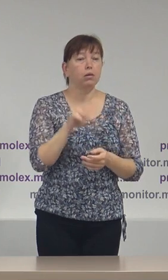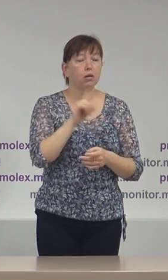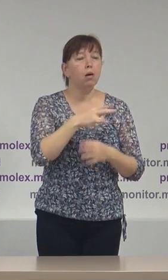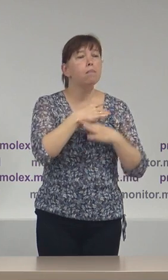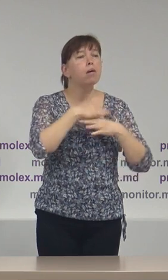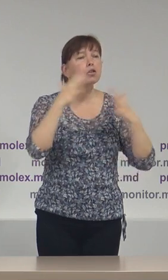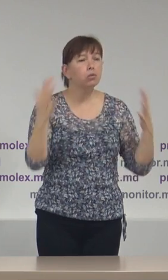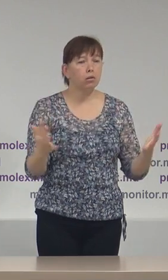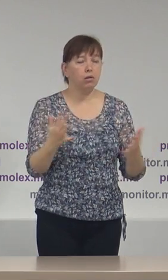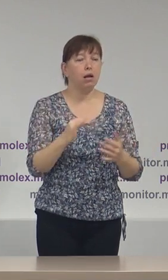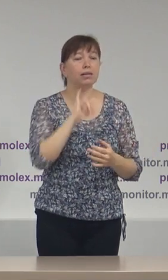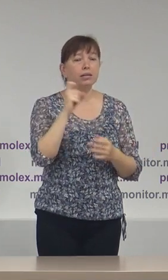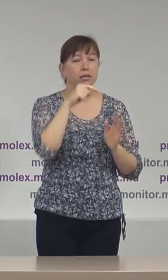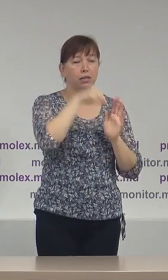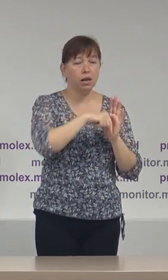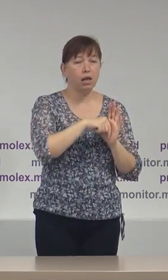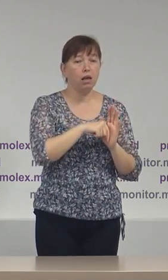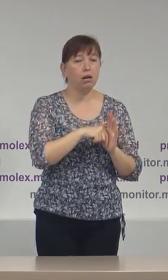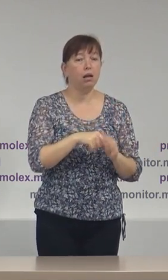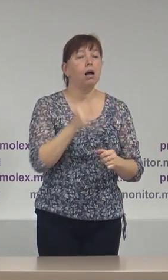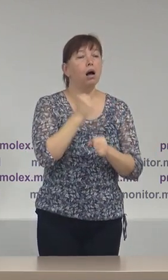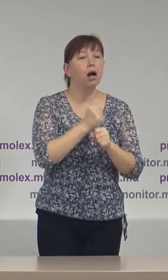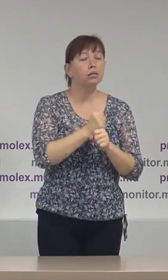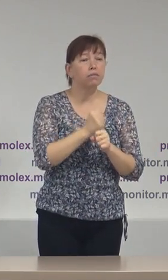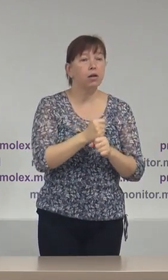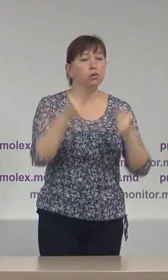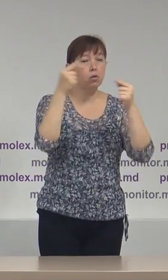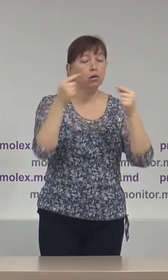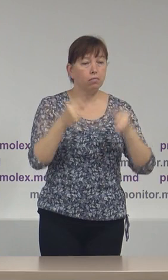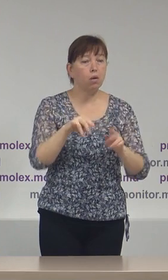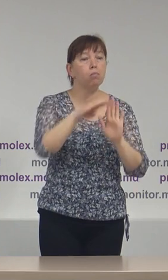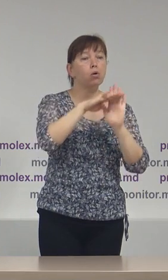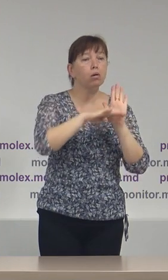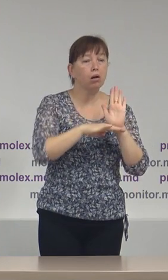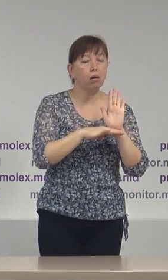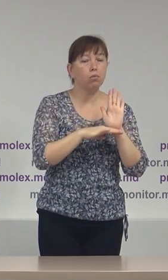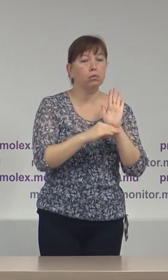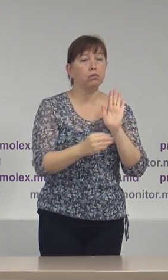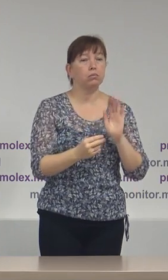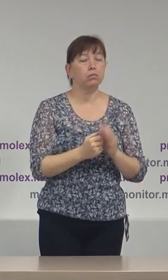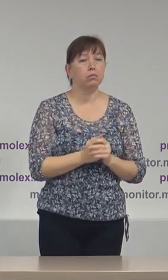majoritatea dintre ele activează în conformitate cu programul stabilit